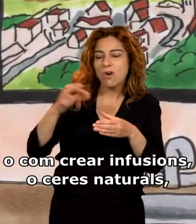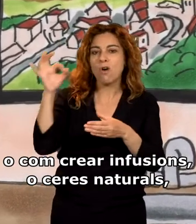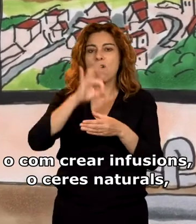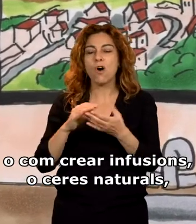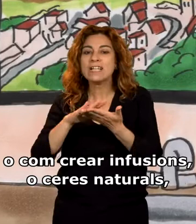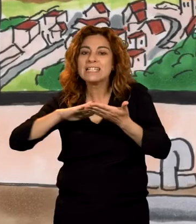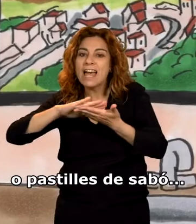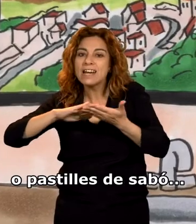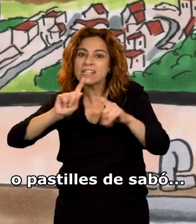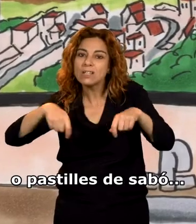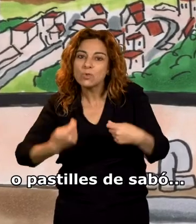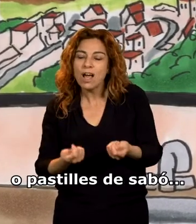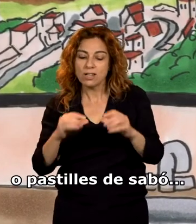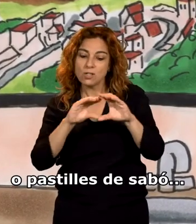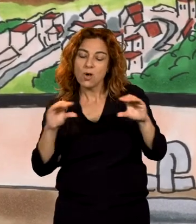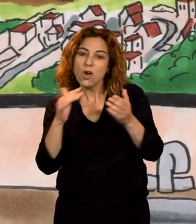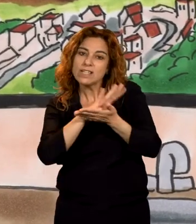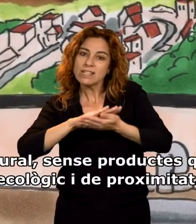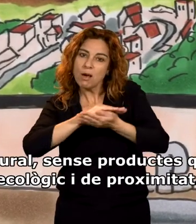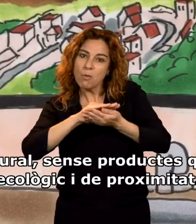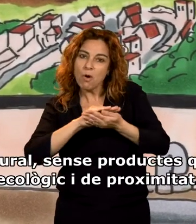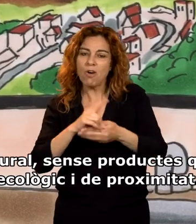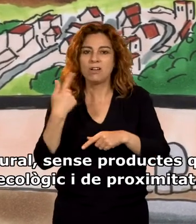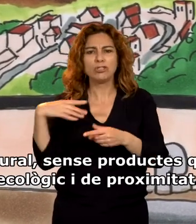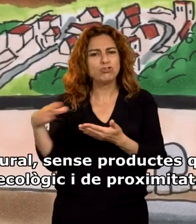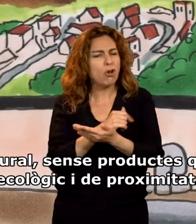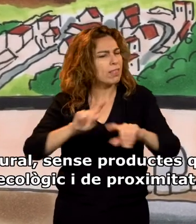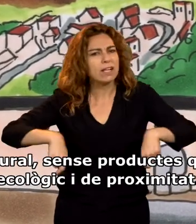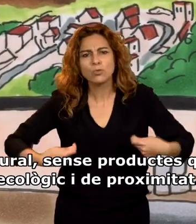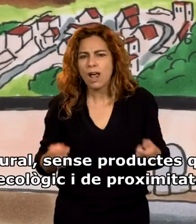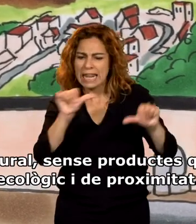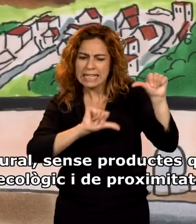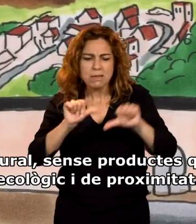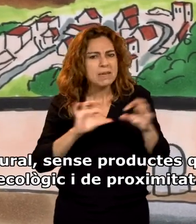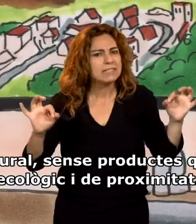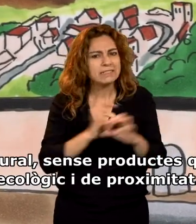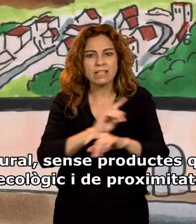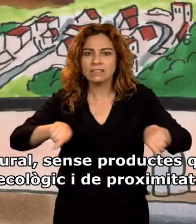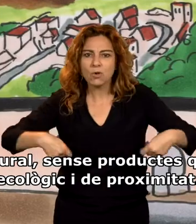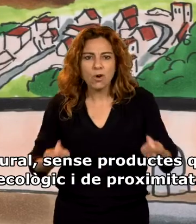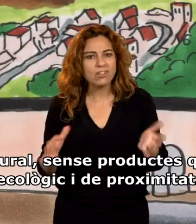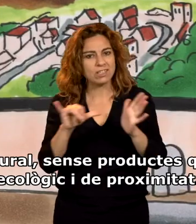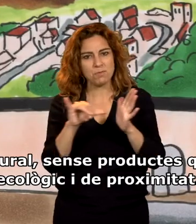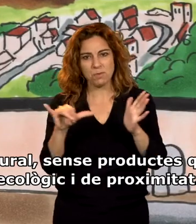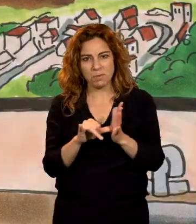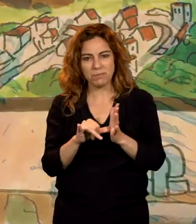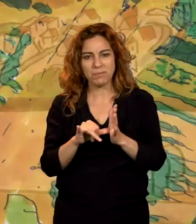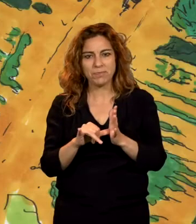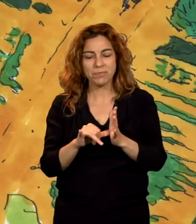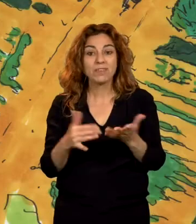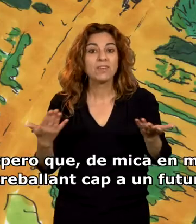o ceres naturals, o pastilles de sabó. Tot natural, sense productes químics, ecològic i de proximitat.